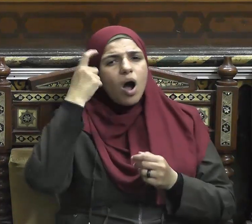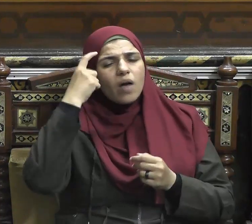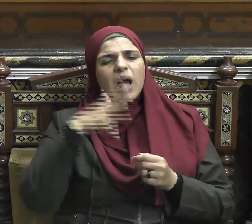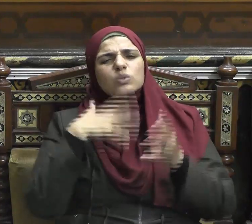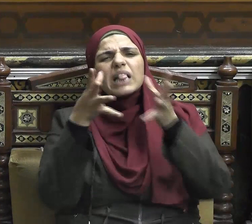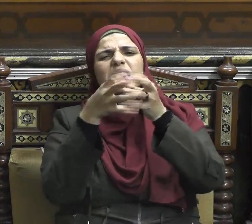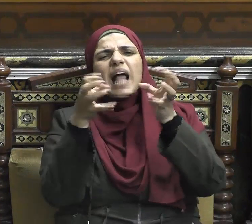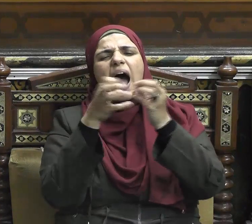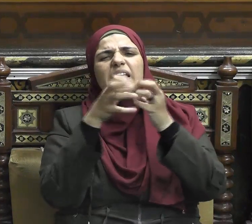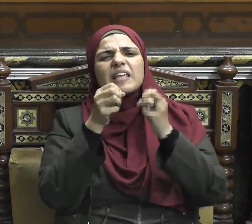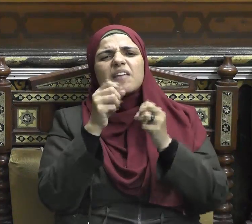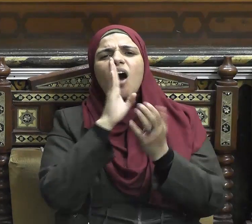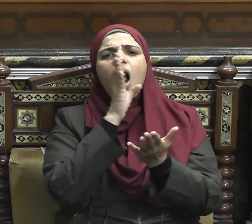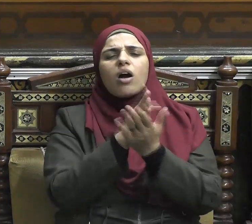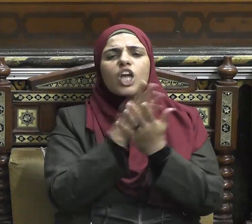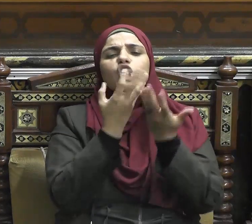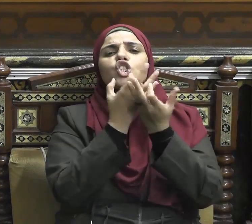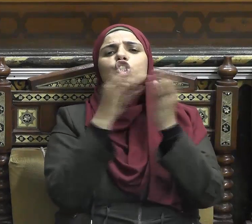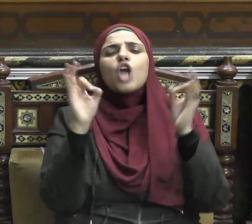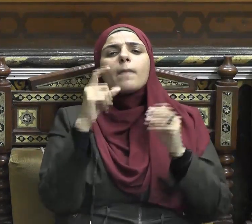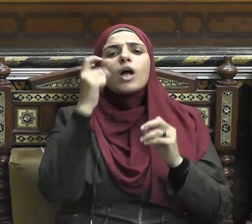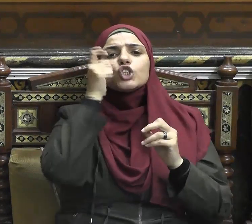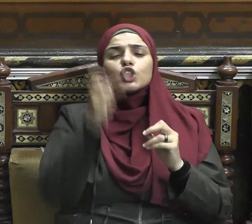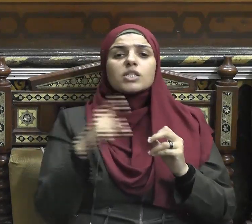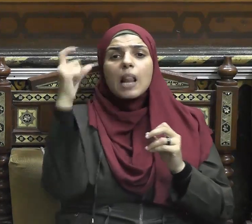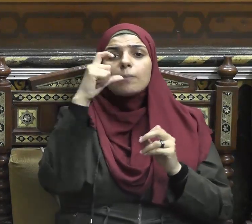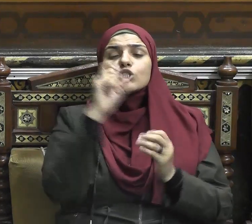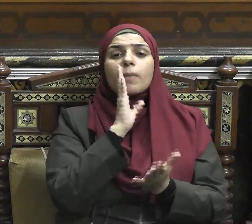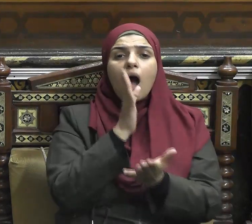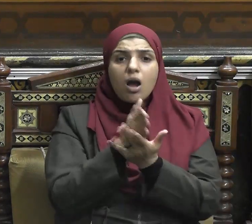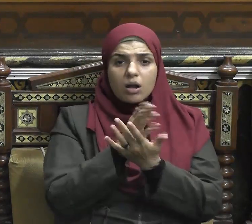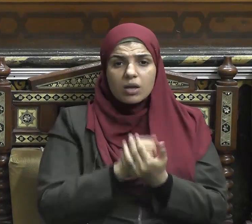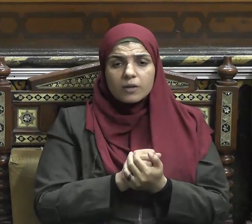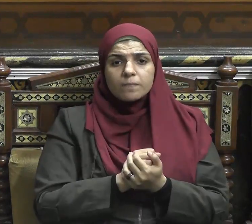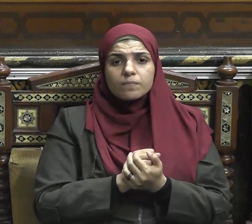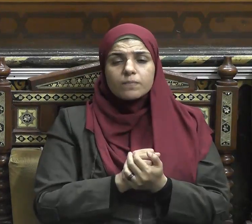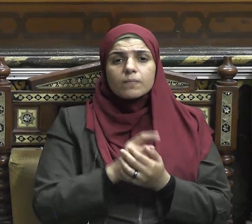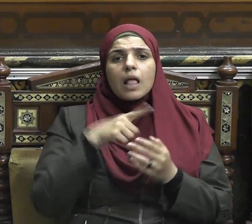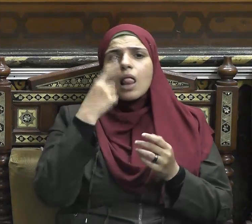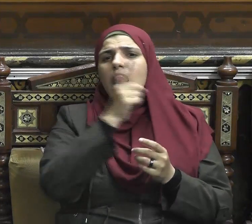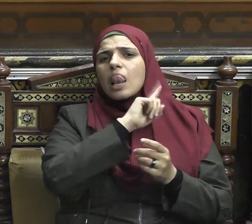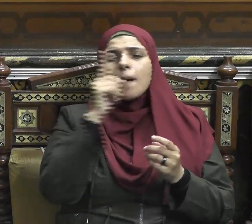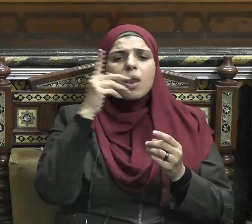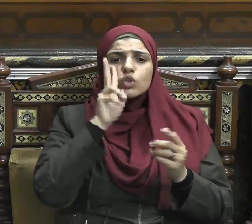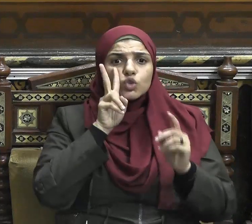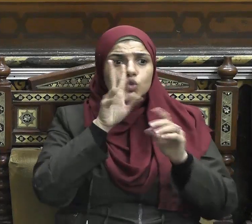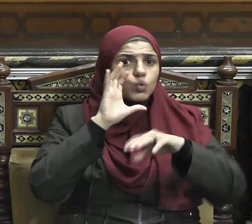وأموالهم وأنفسهم المسلم الحقيقي هو الذي تظهر عليه